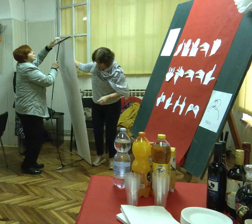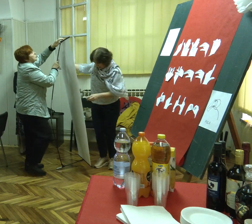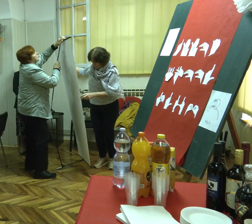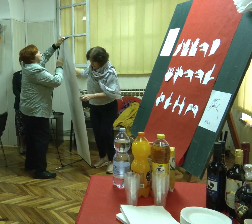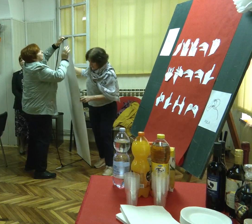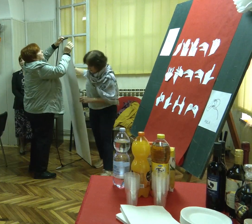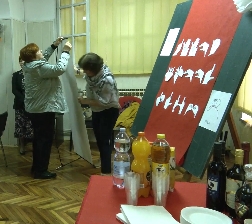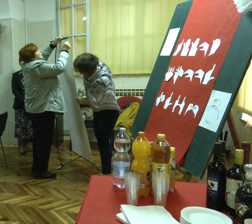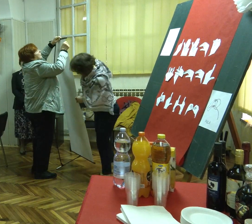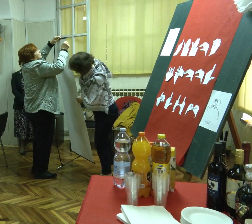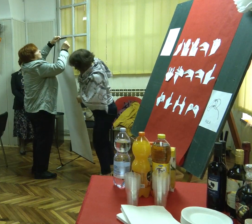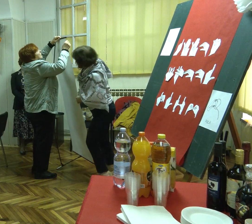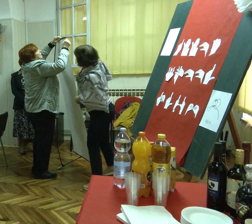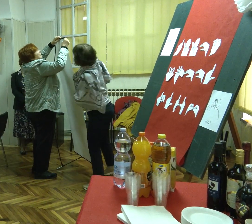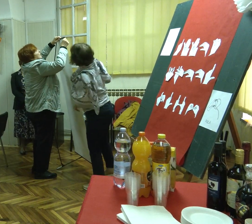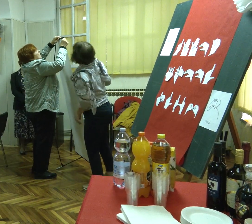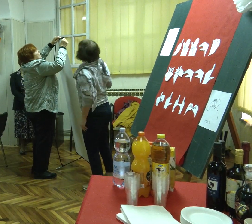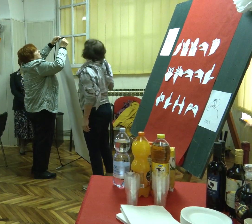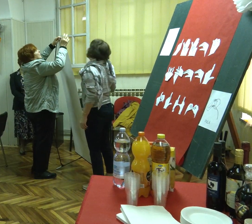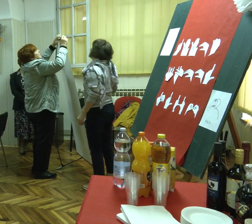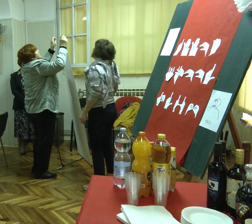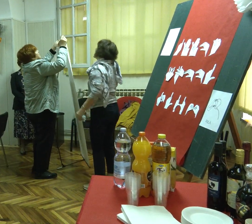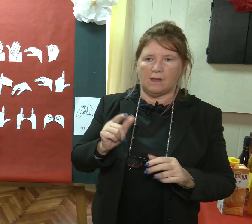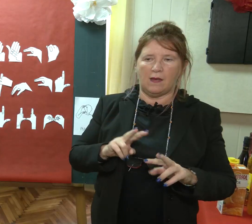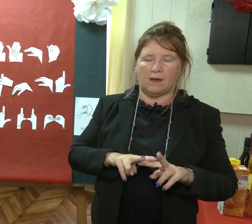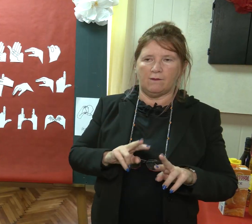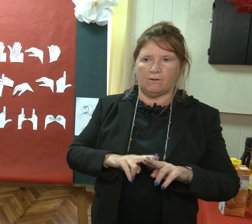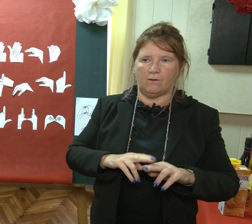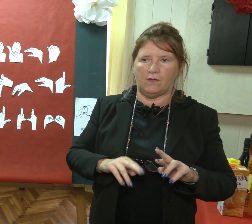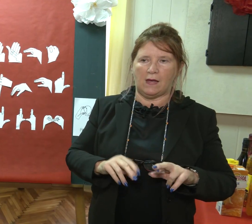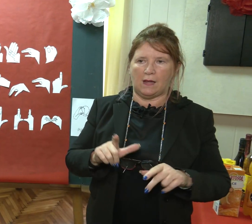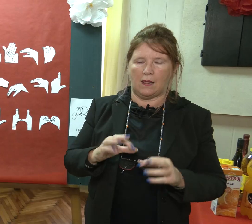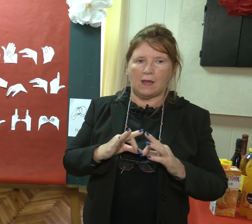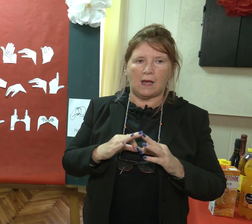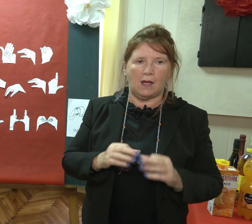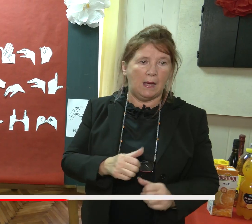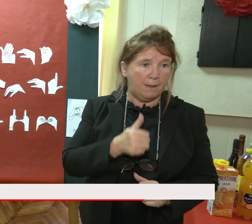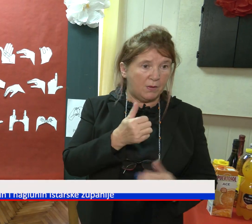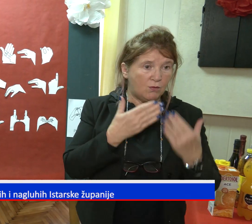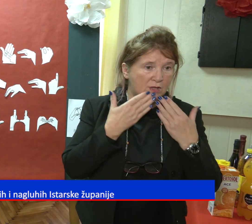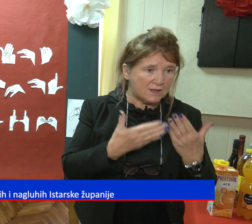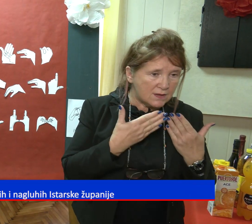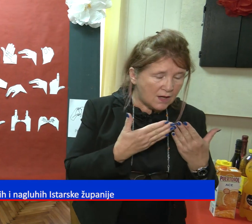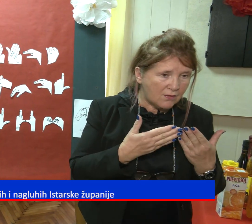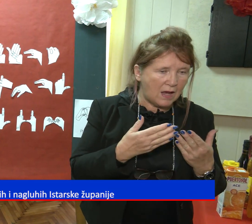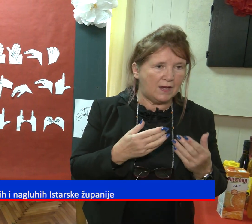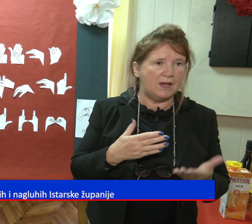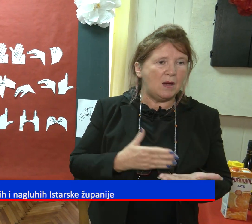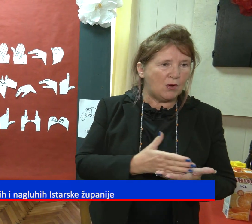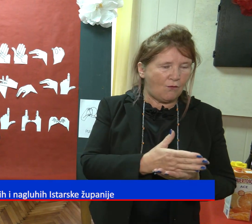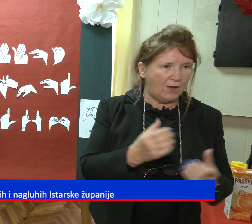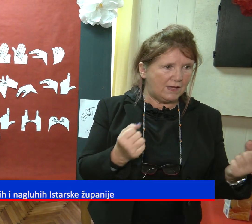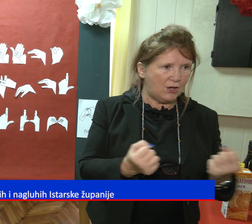u novim novouređenim prostorima. Pa evo, najpred da se zahvalim i nervelu na provedenoj humanitarnoj